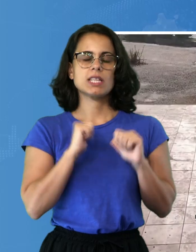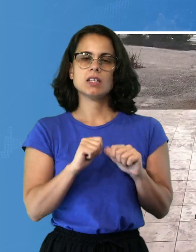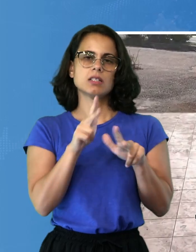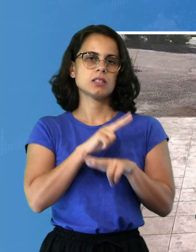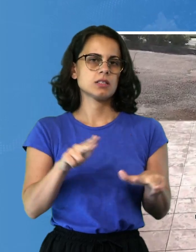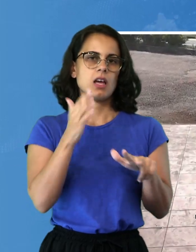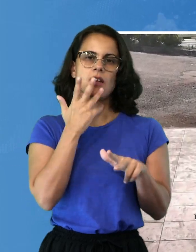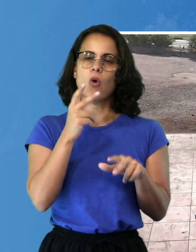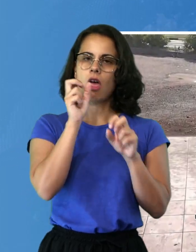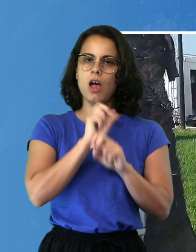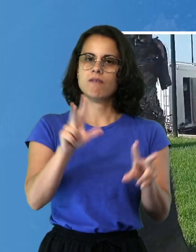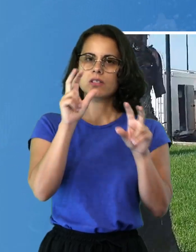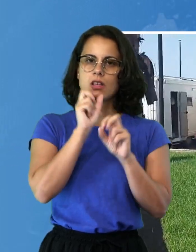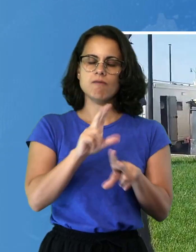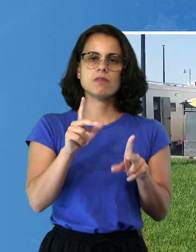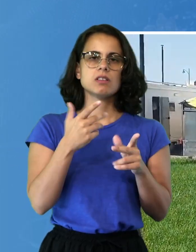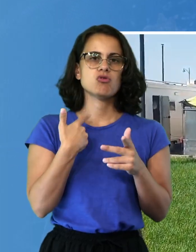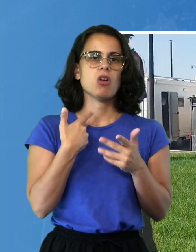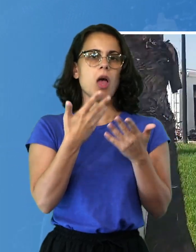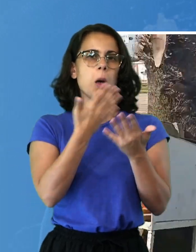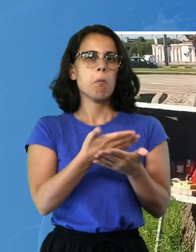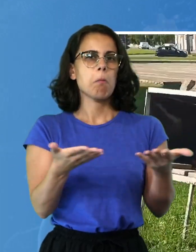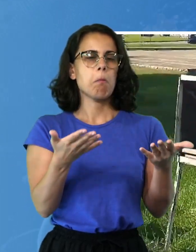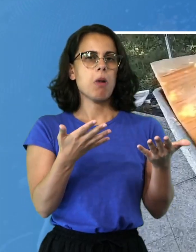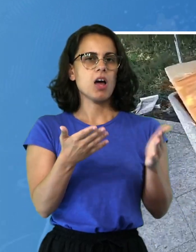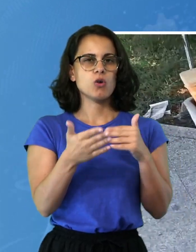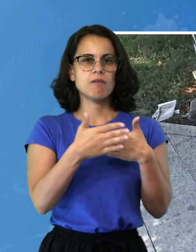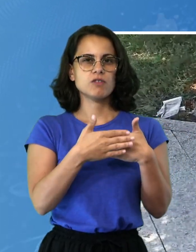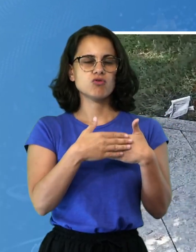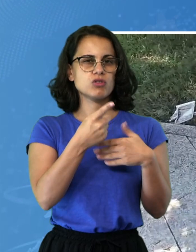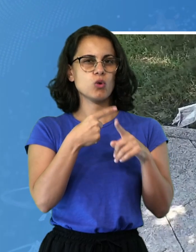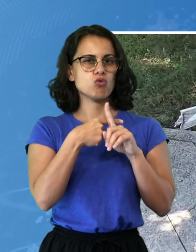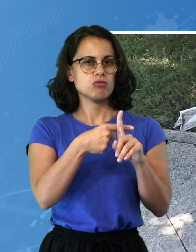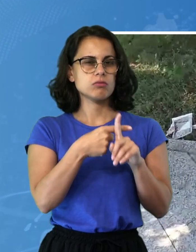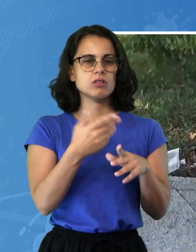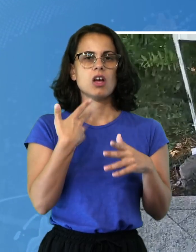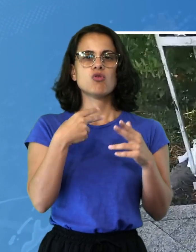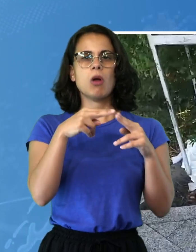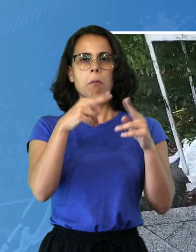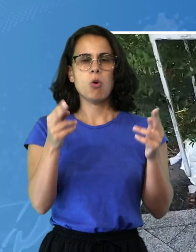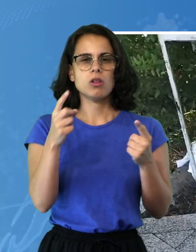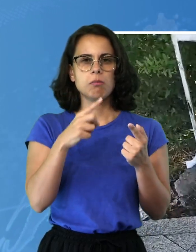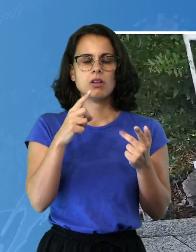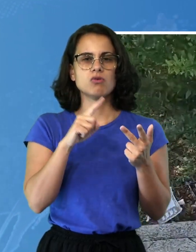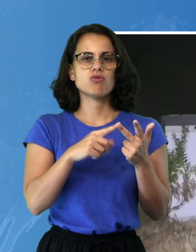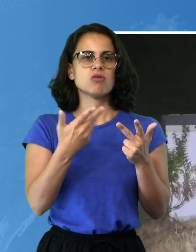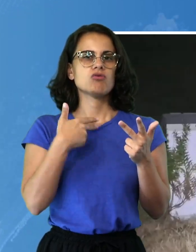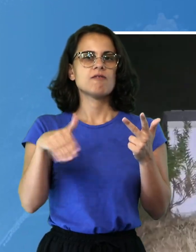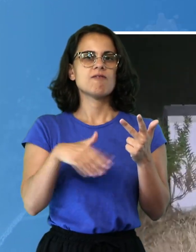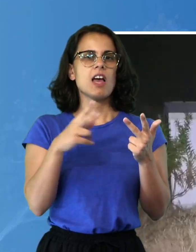Arrivano dal parco posizionato davanti al cimitero cittadino, sotto il ponte di Padron Gianus e ancora in via Vicenza. Le soluzioni